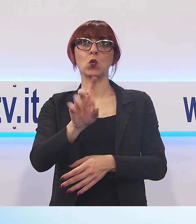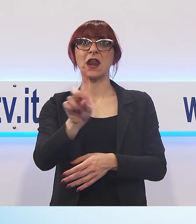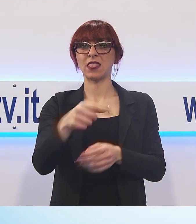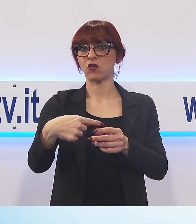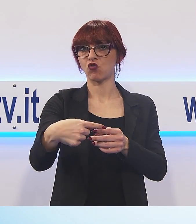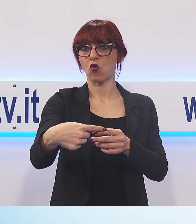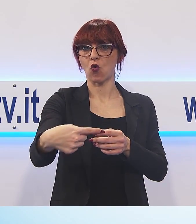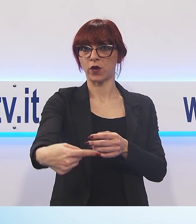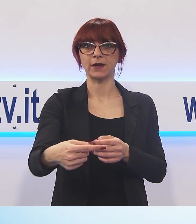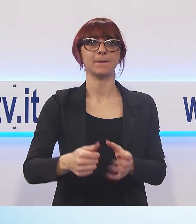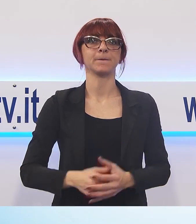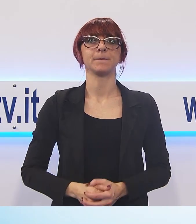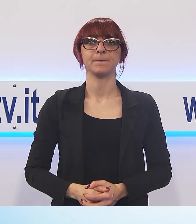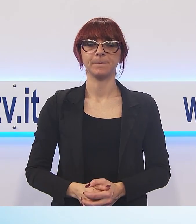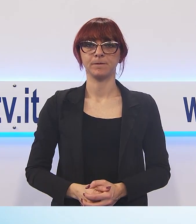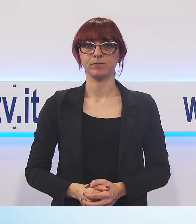40 giorni.